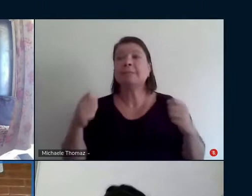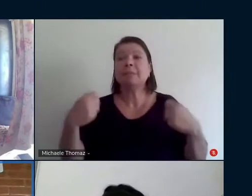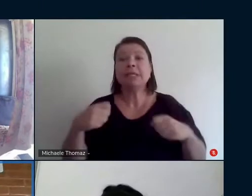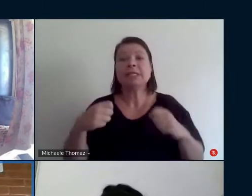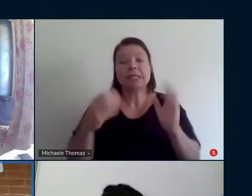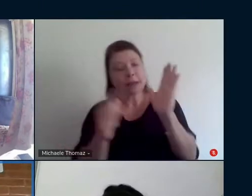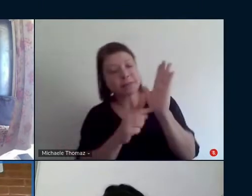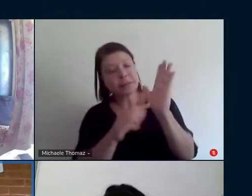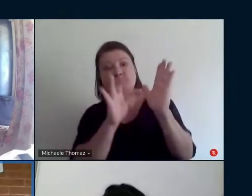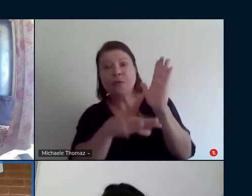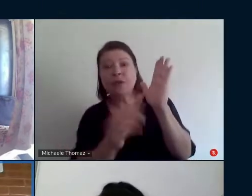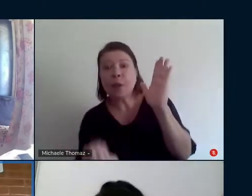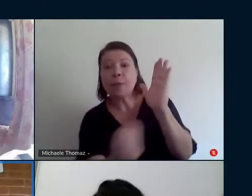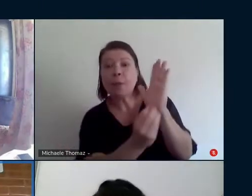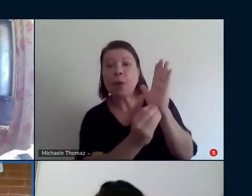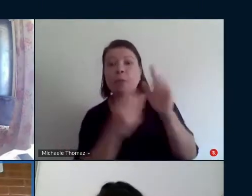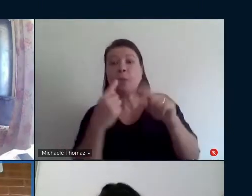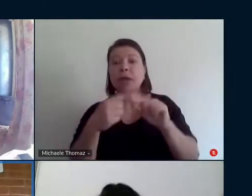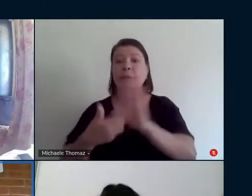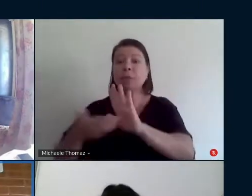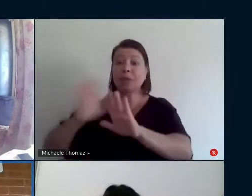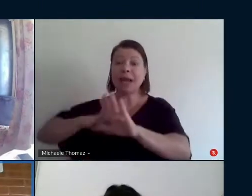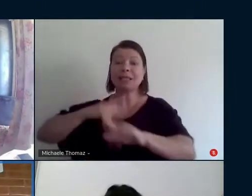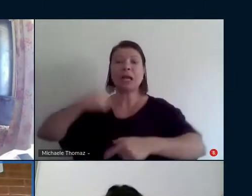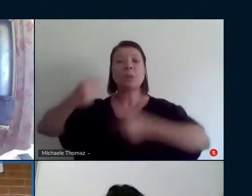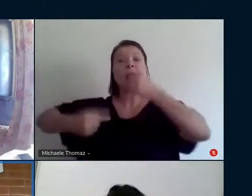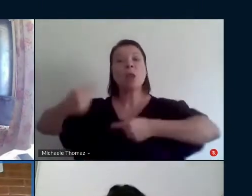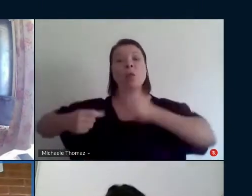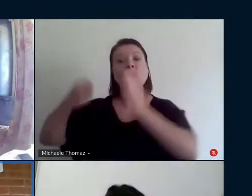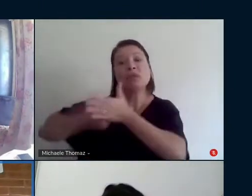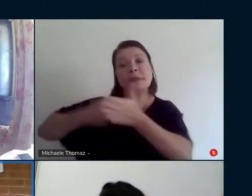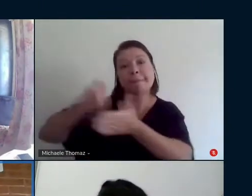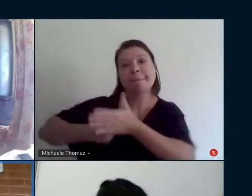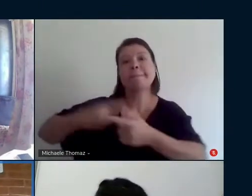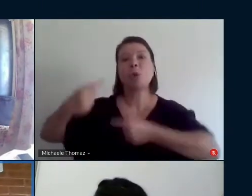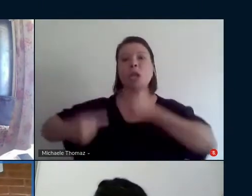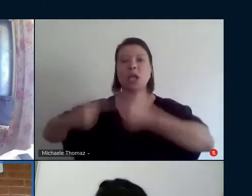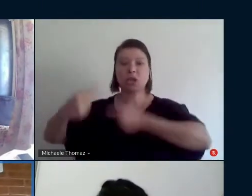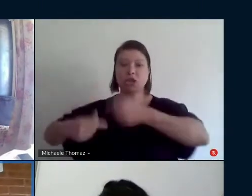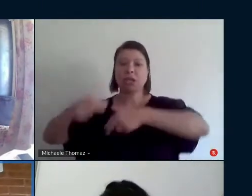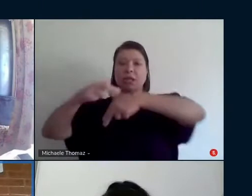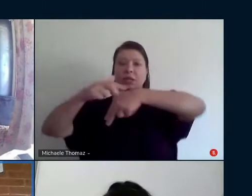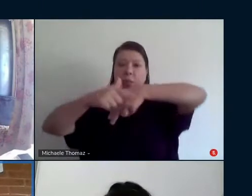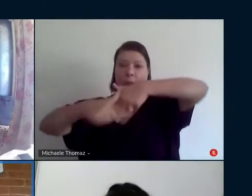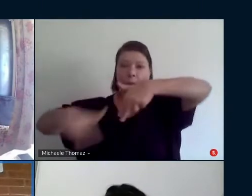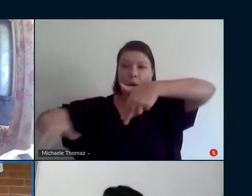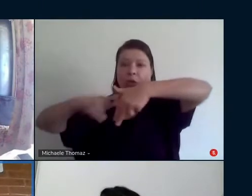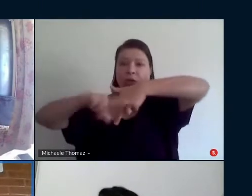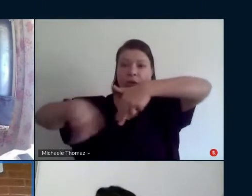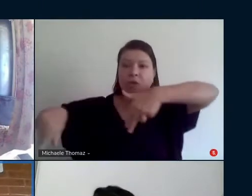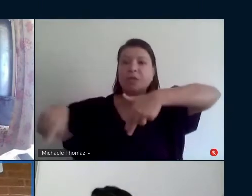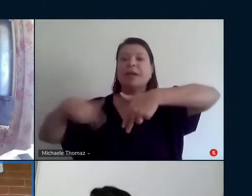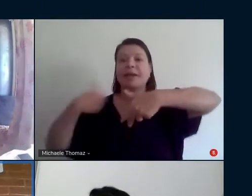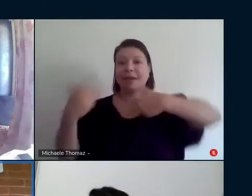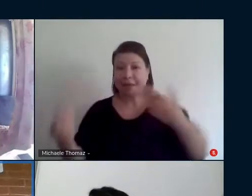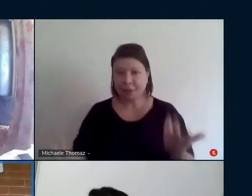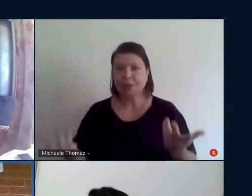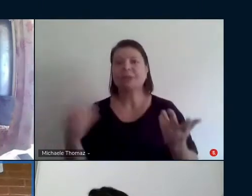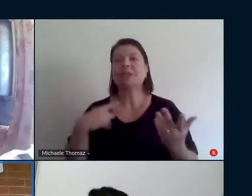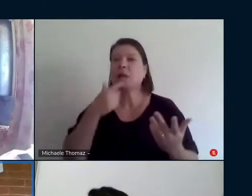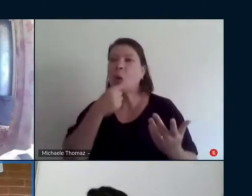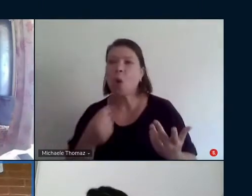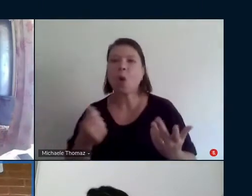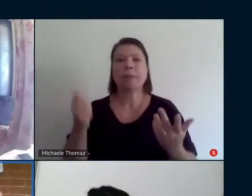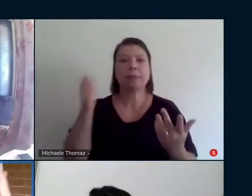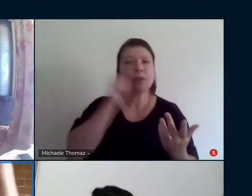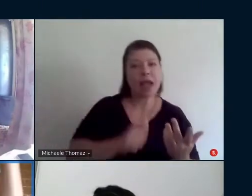uma luta política, o nosso lugar, aqui, mulheres pesquisadoras, mulheres, homens, todas, todos,